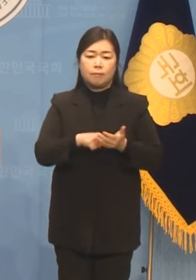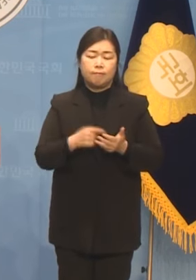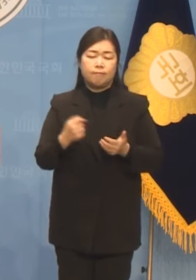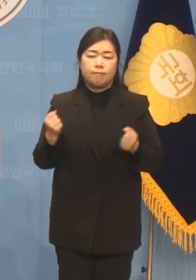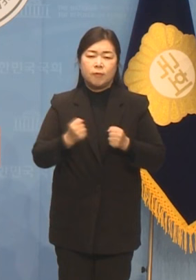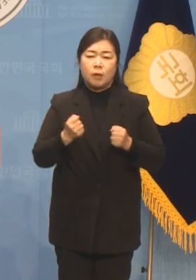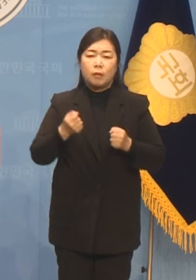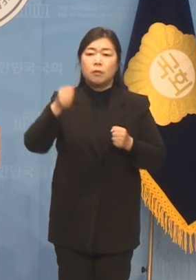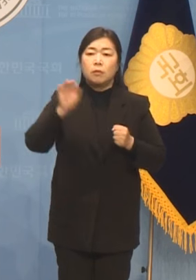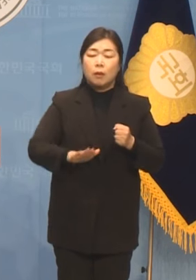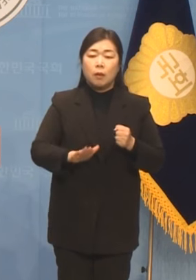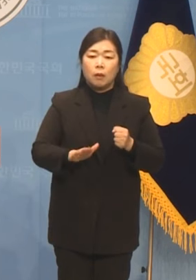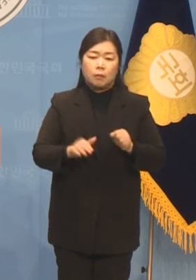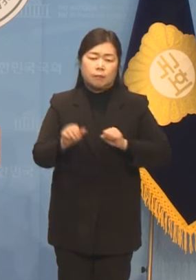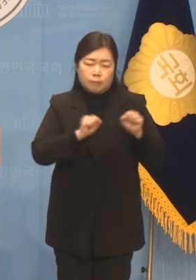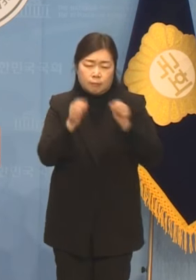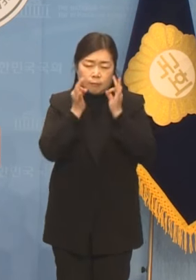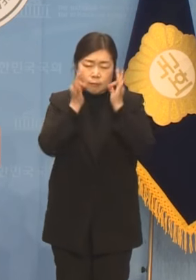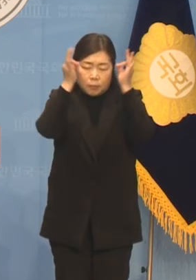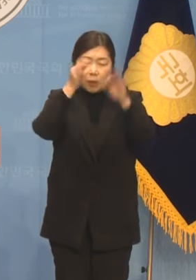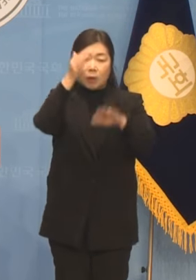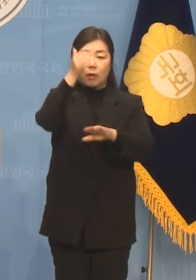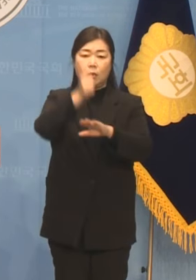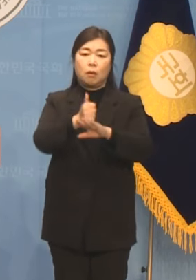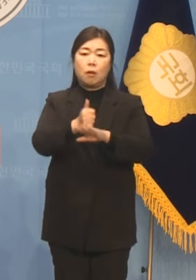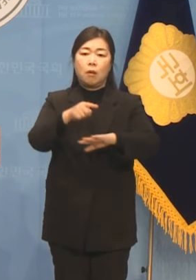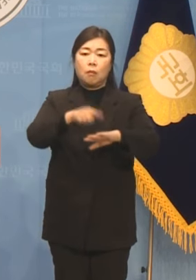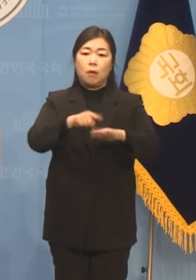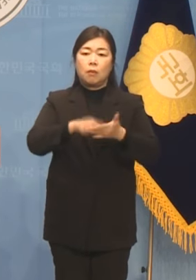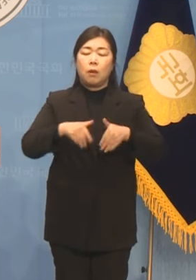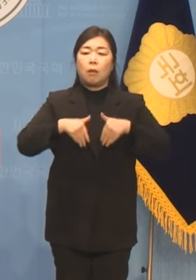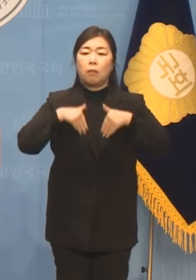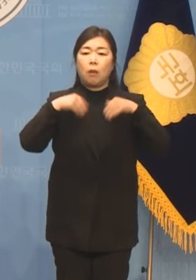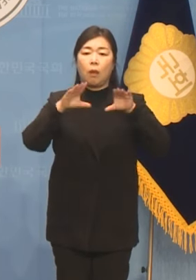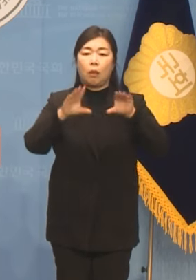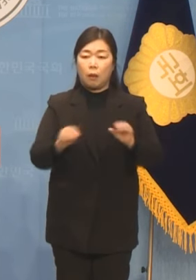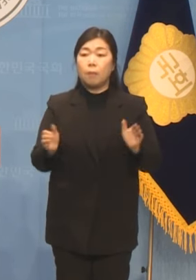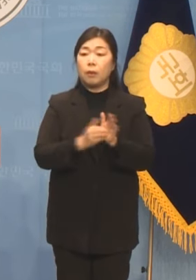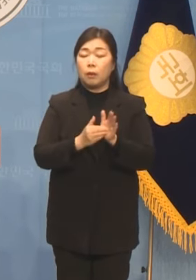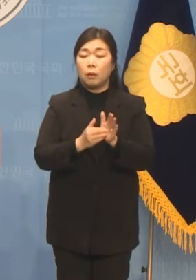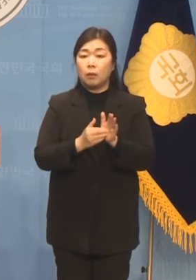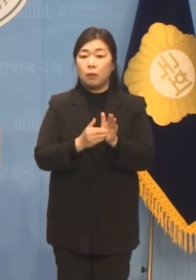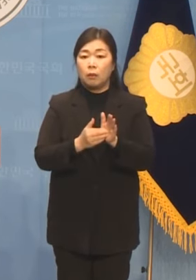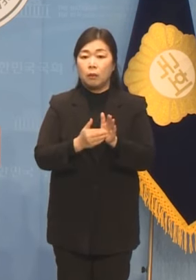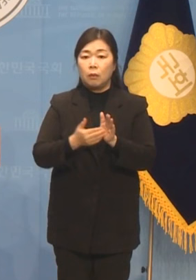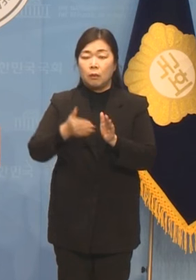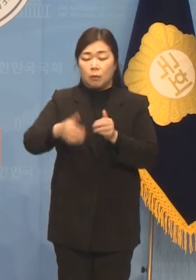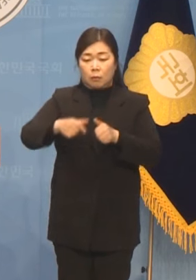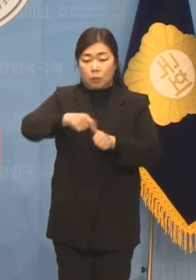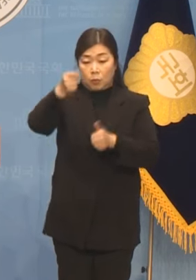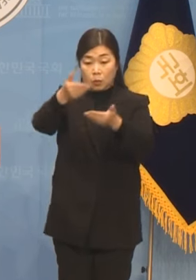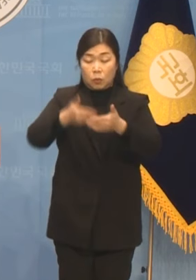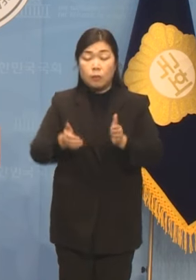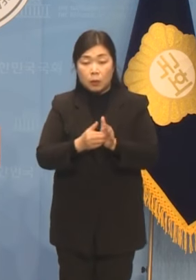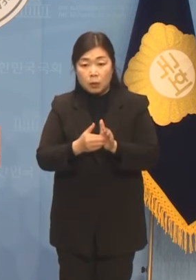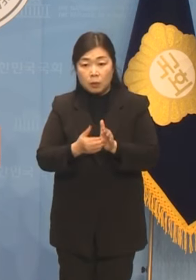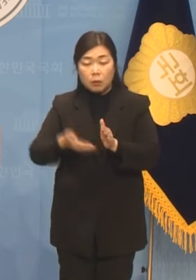그러나 집권에 실패했고 돌아온 것은 180석으로 뭐 했냐는 비아냥뿐이었습니다.